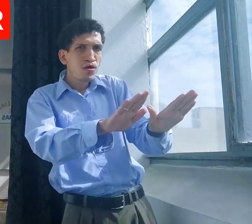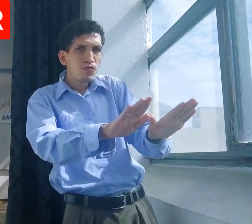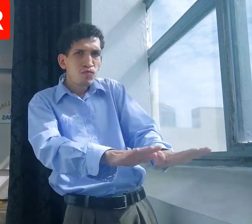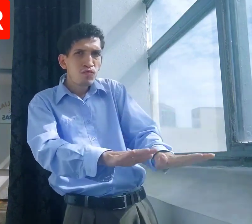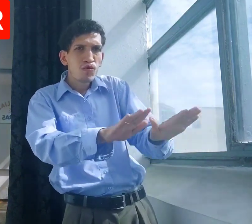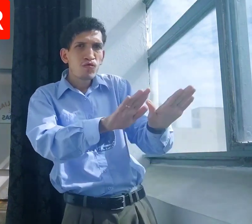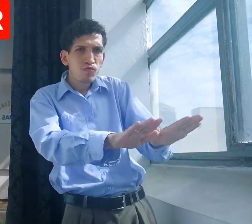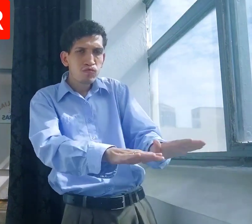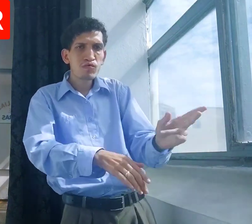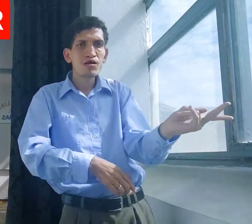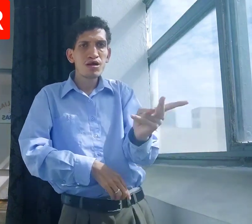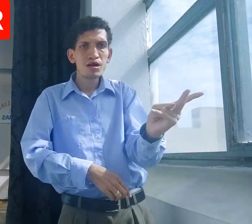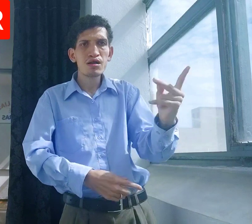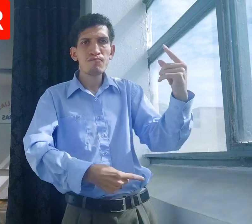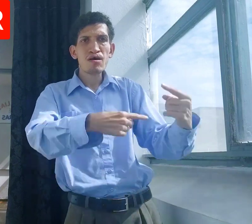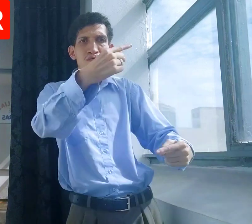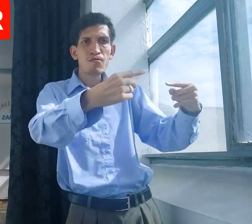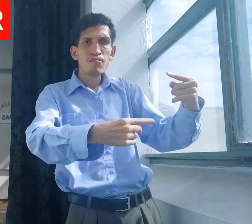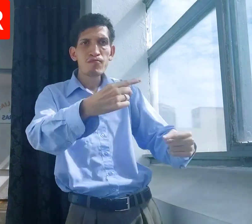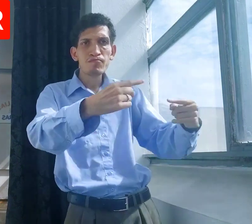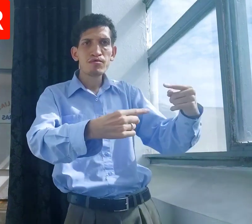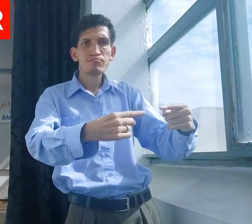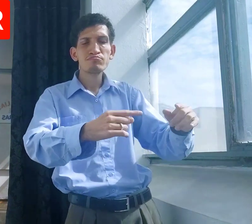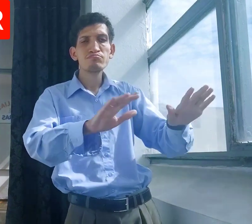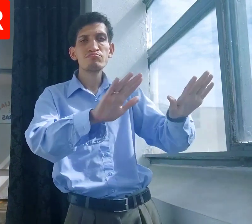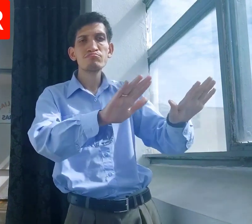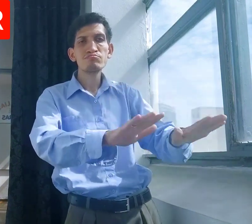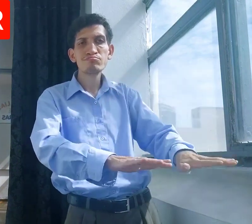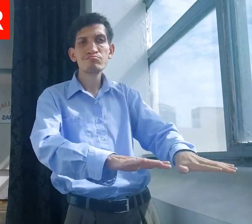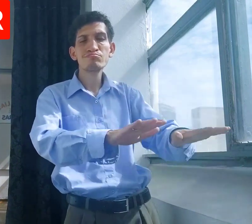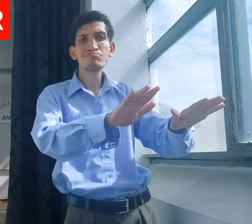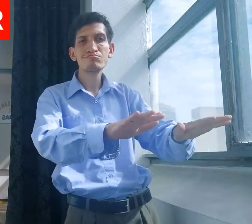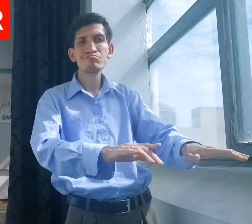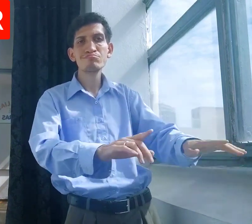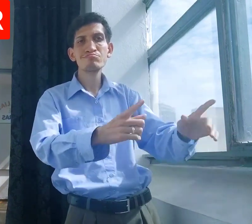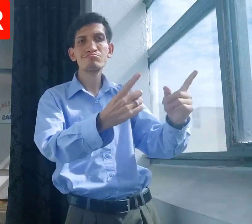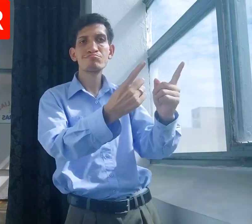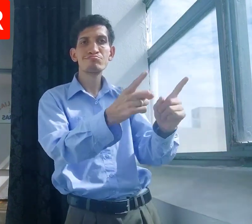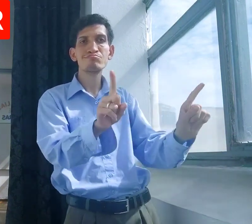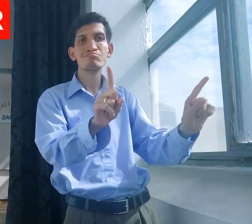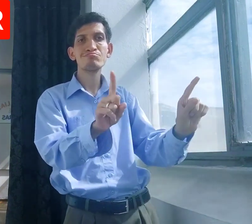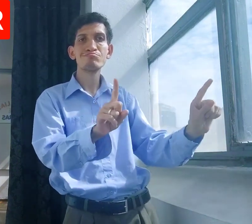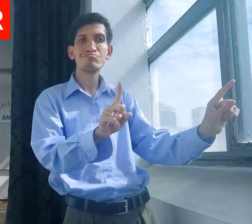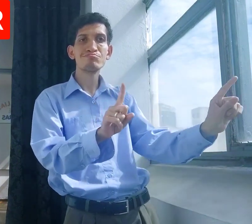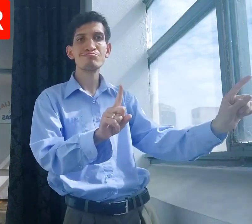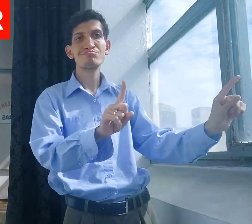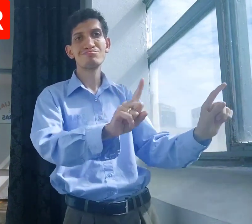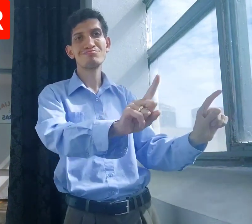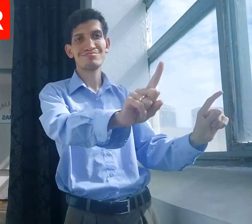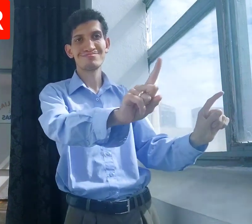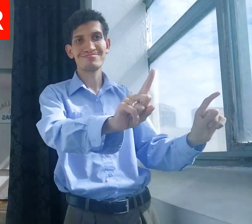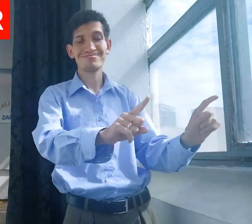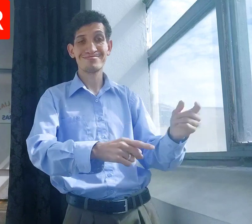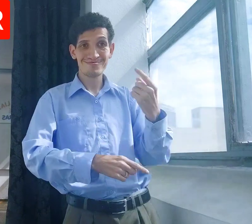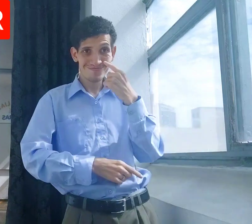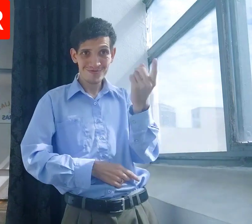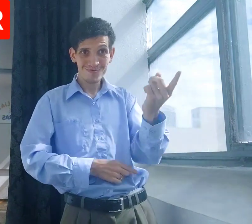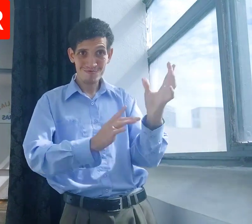abrandei, abrandei, os dois, expulsão, abrandou, virou anunculado, anunculado.